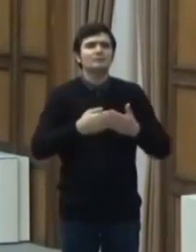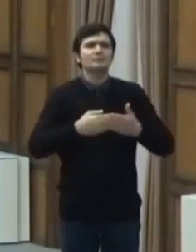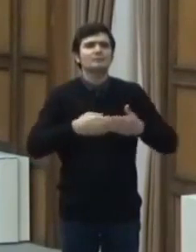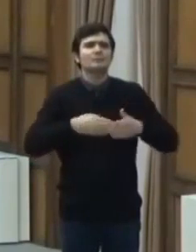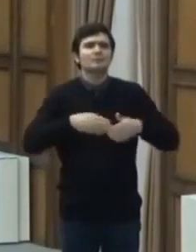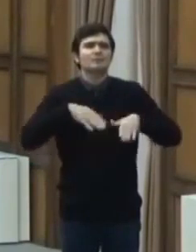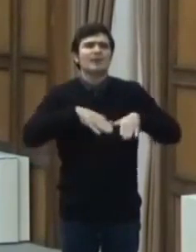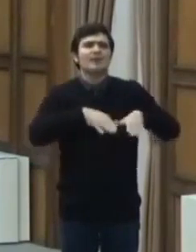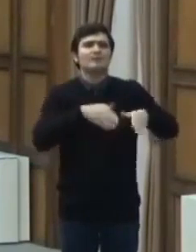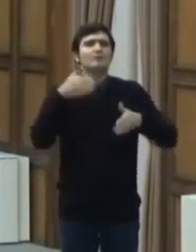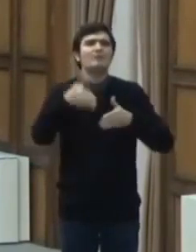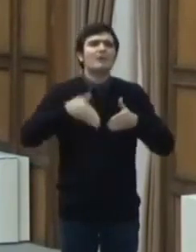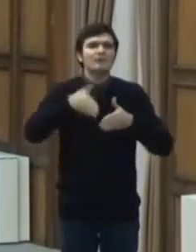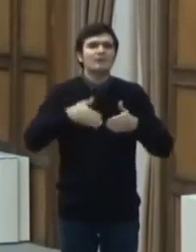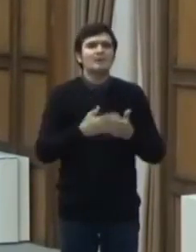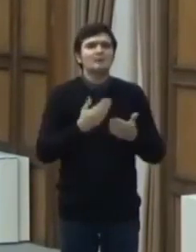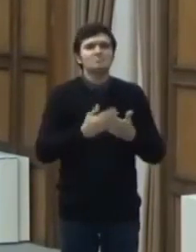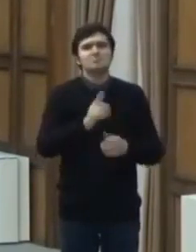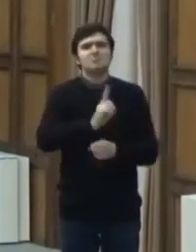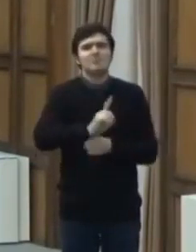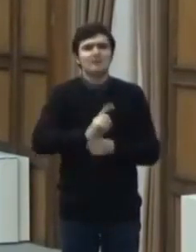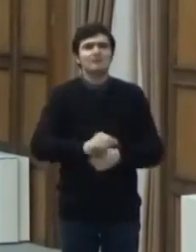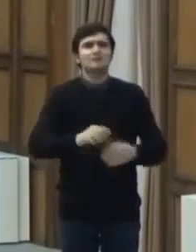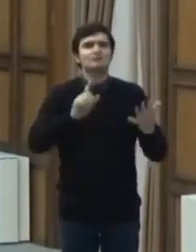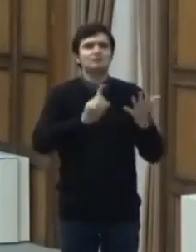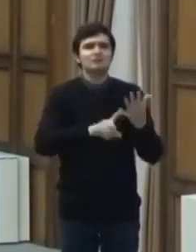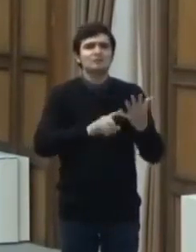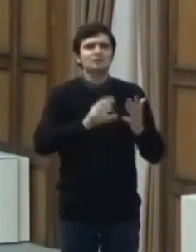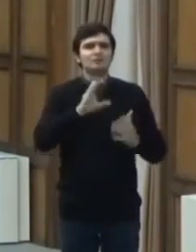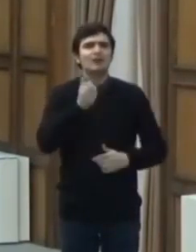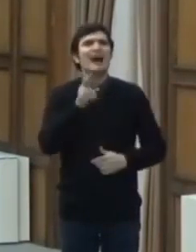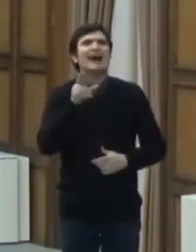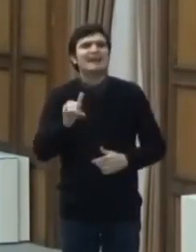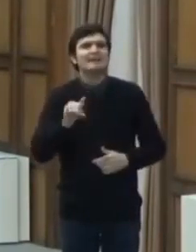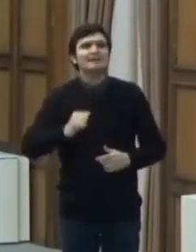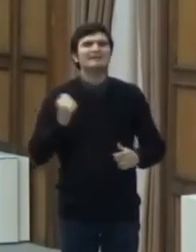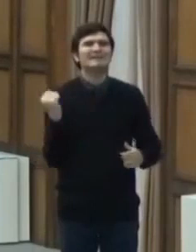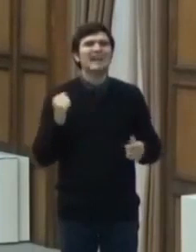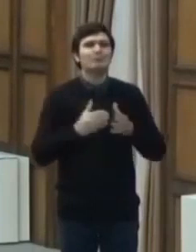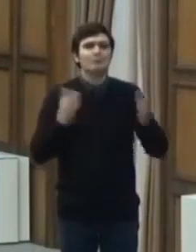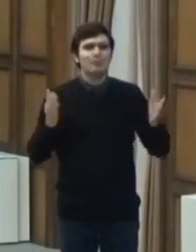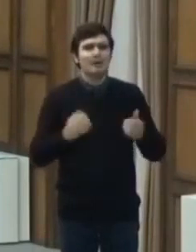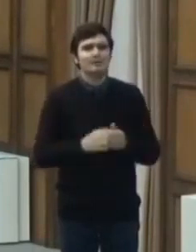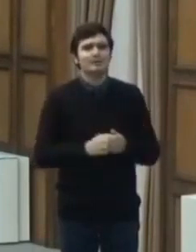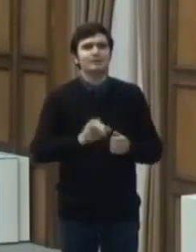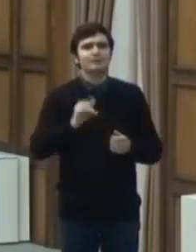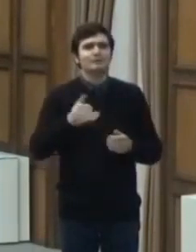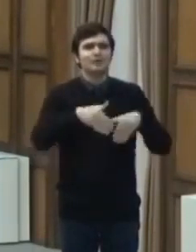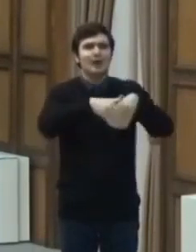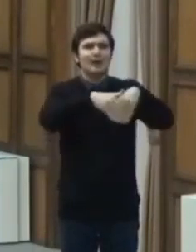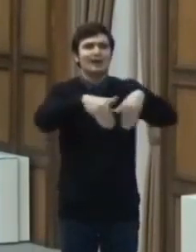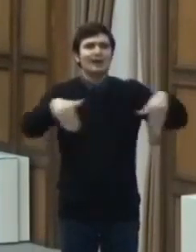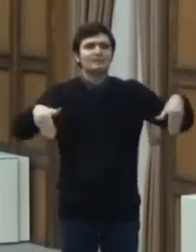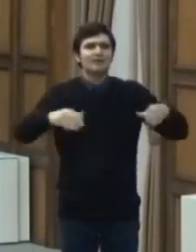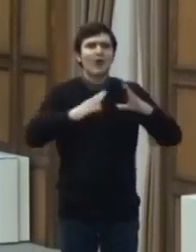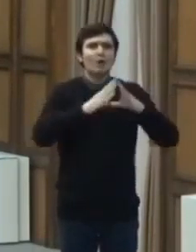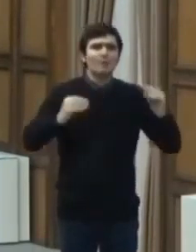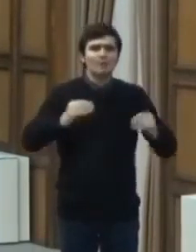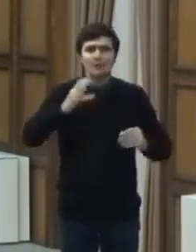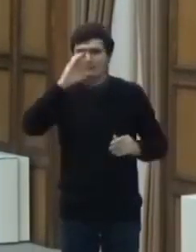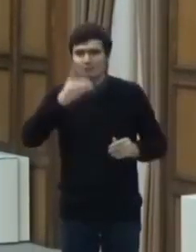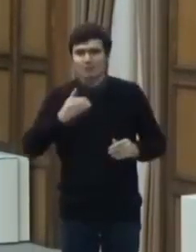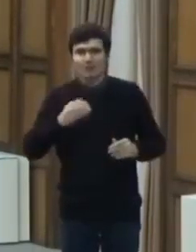de marfă. 5. Carei, satul Mare, iar la frontiera română-bulgara,